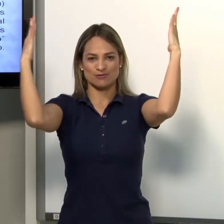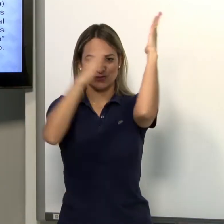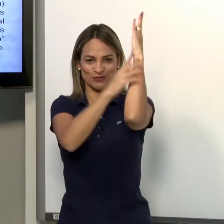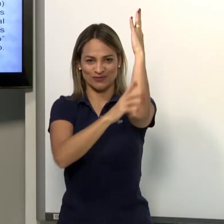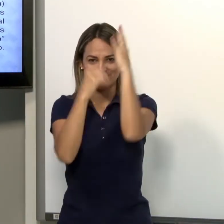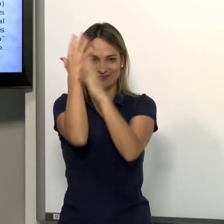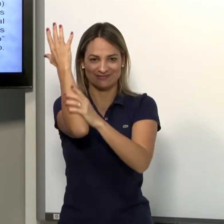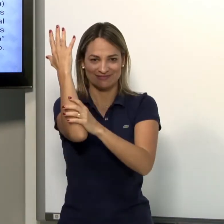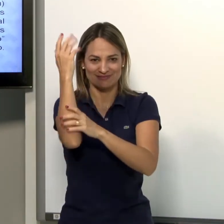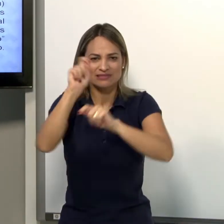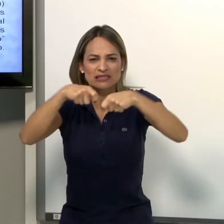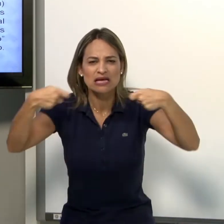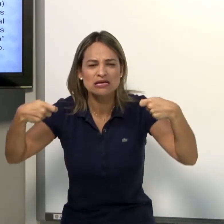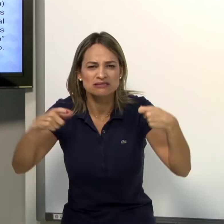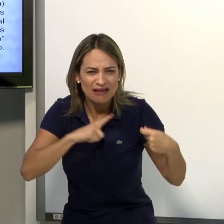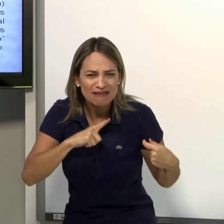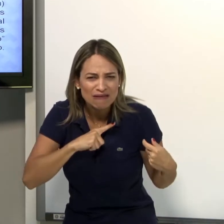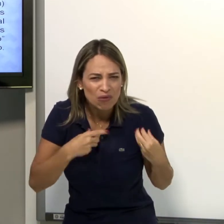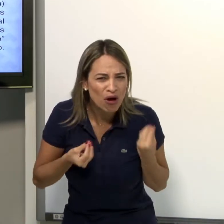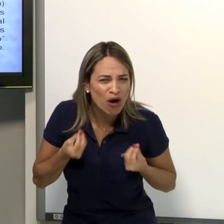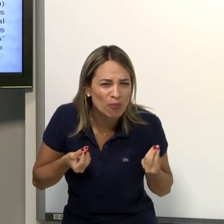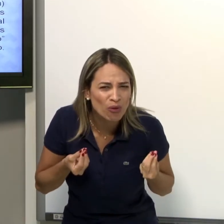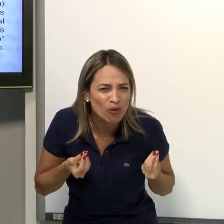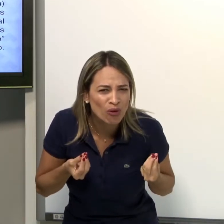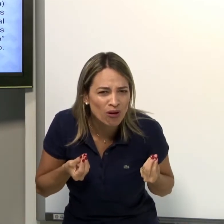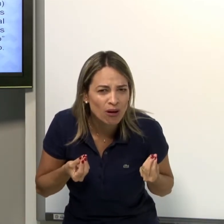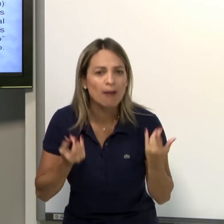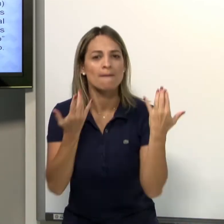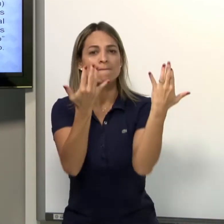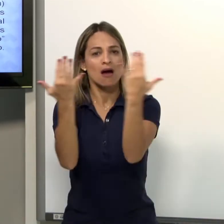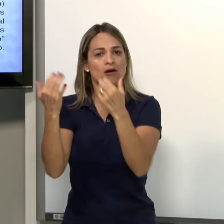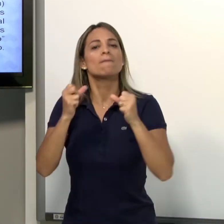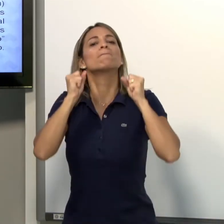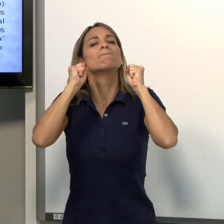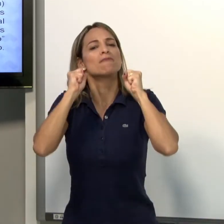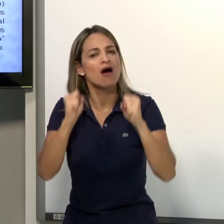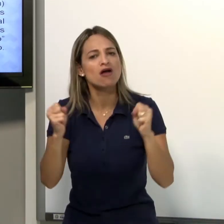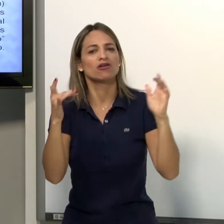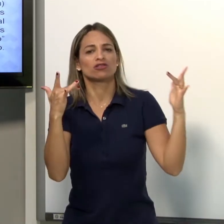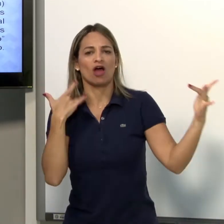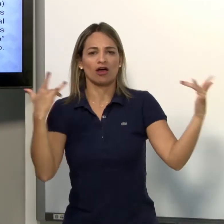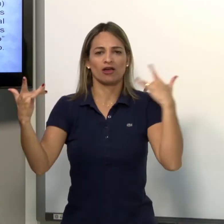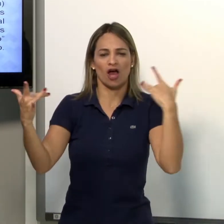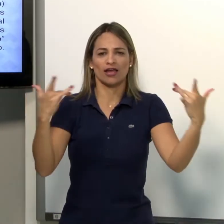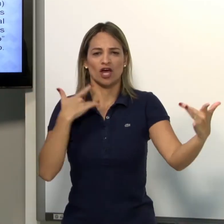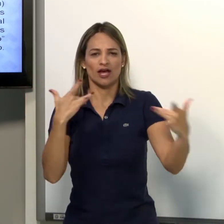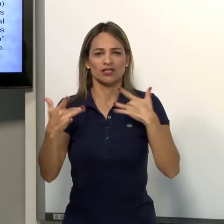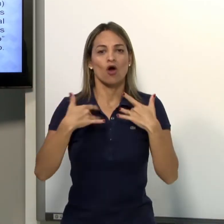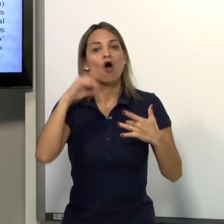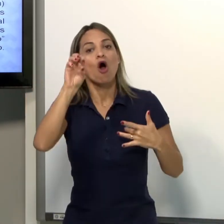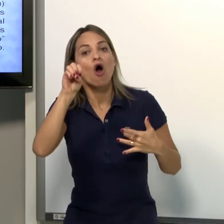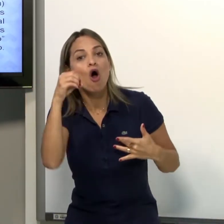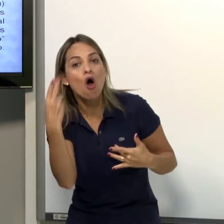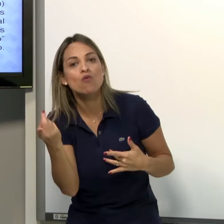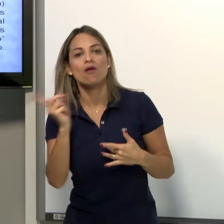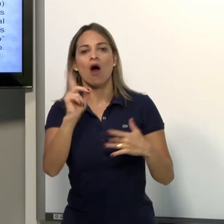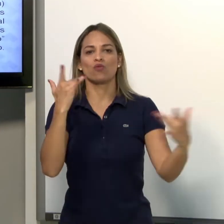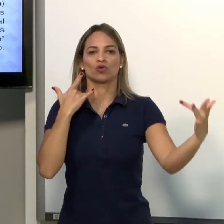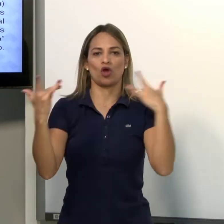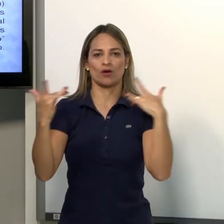Tem alguns sinais que podem tocar alguma parte do corpo, ou não tocar.